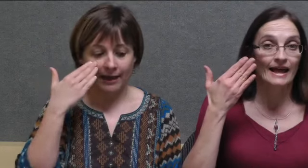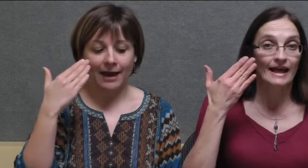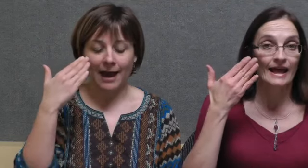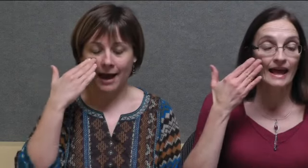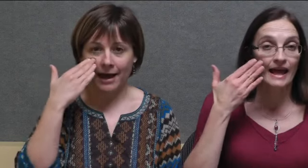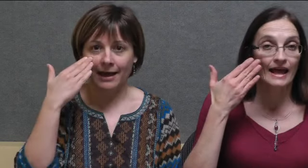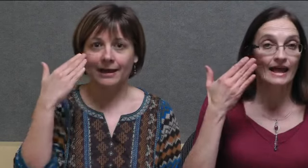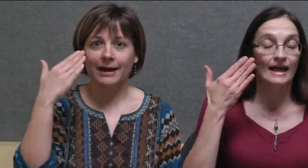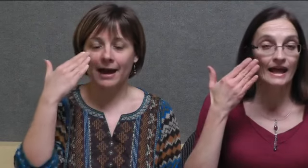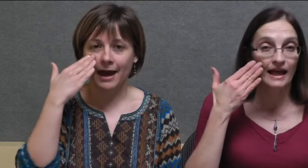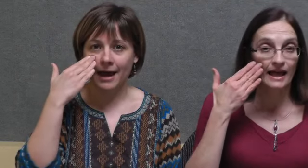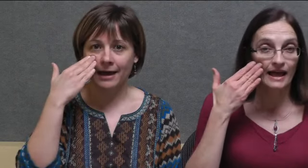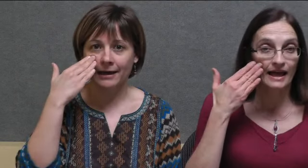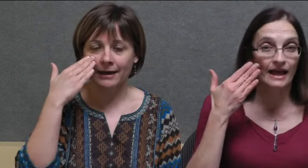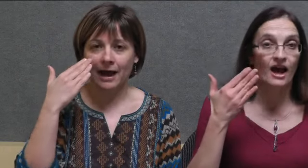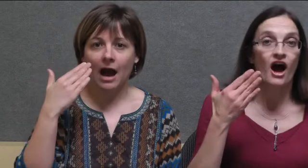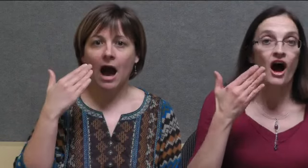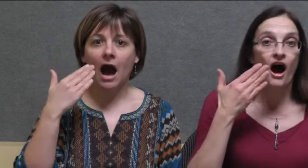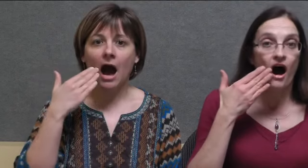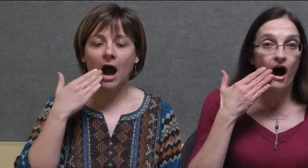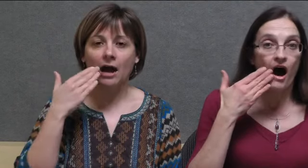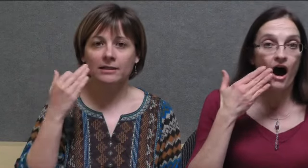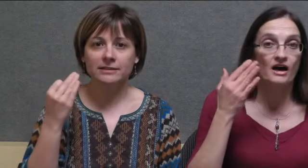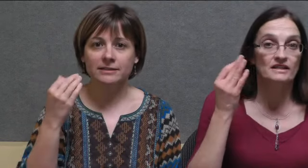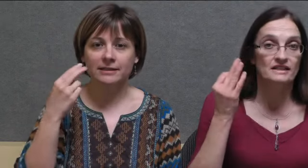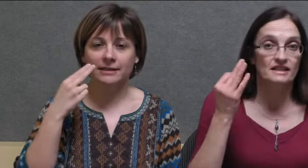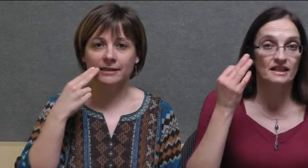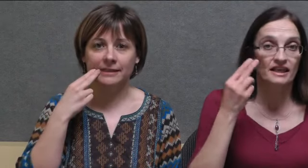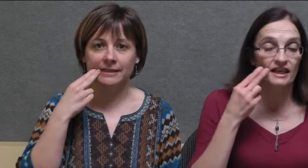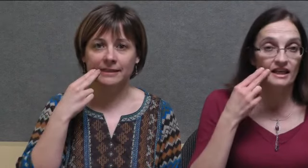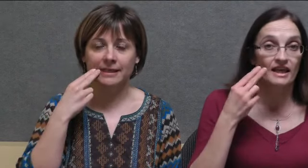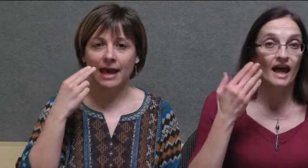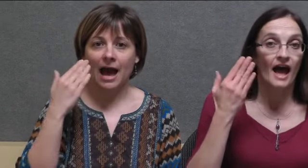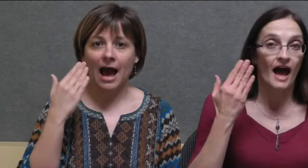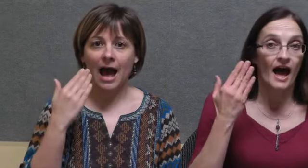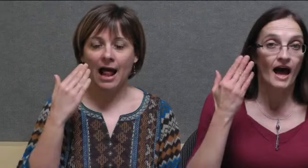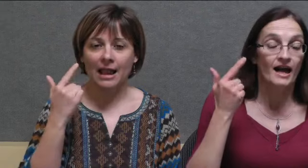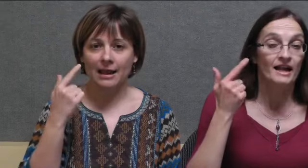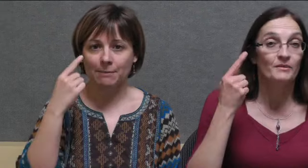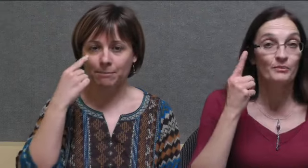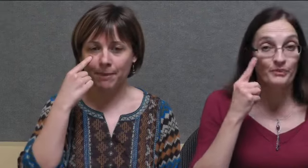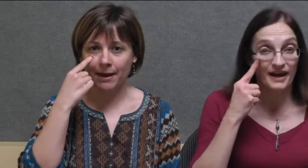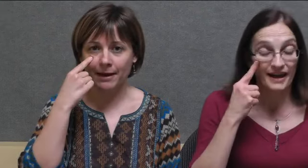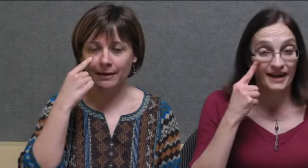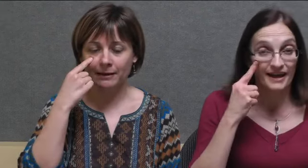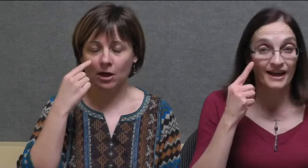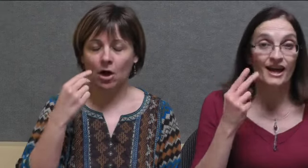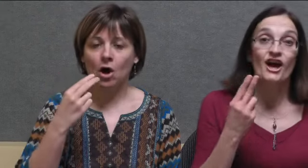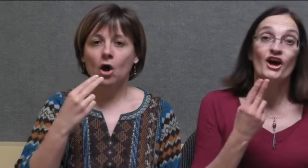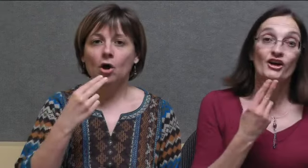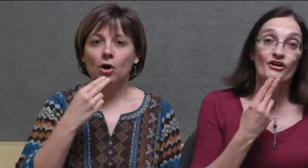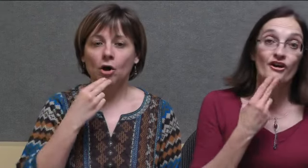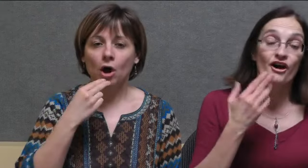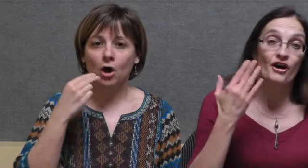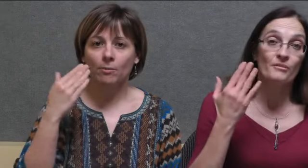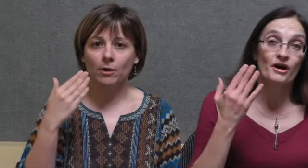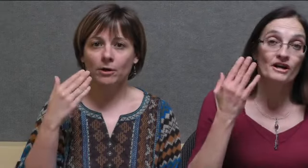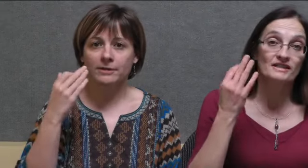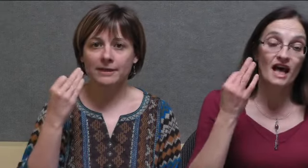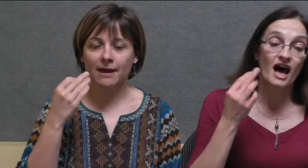en, en, en, en, en ski alpin. Comme ça